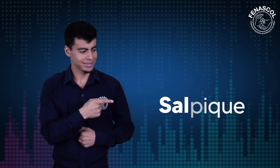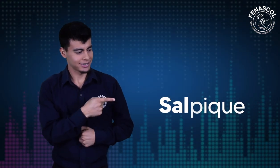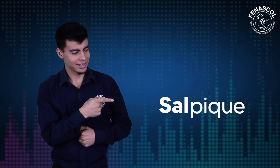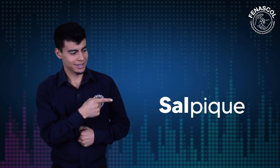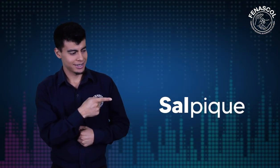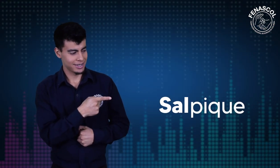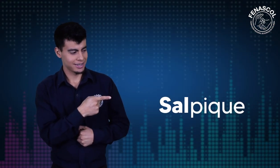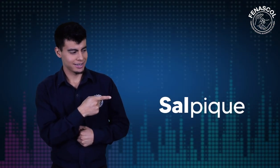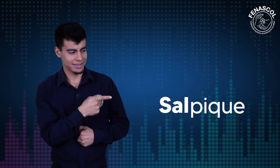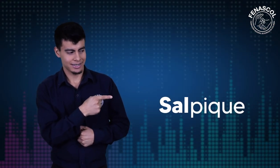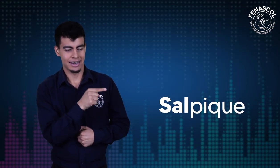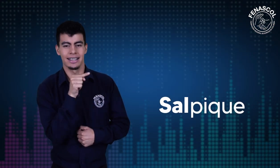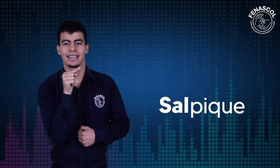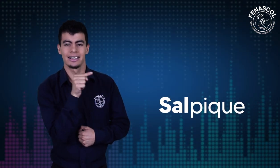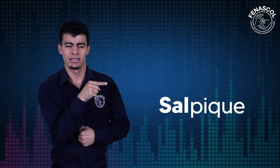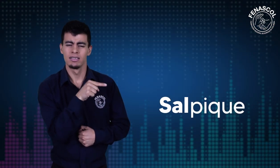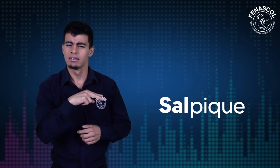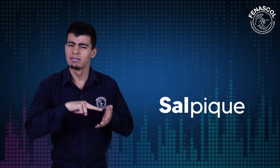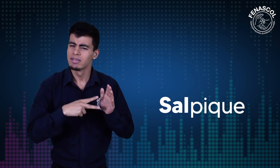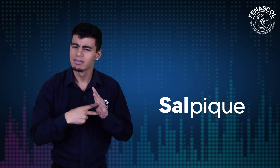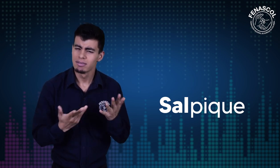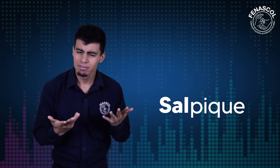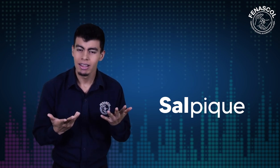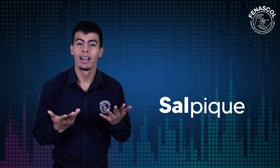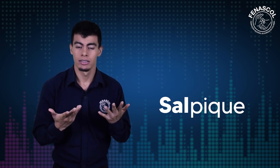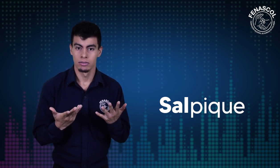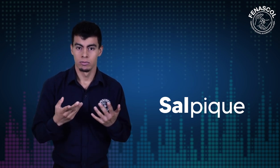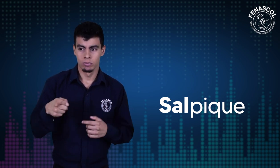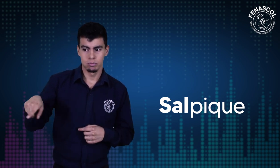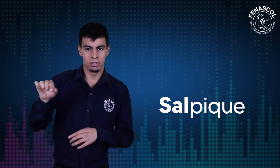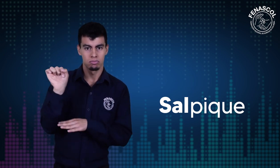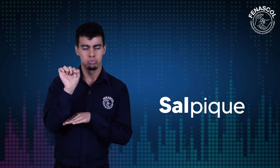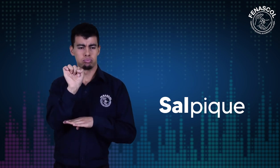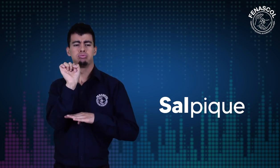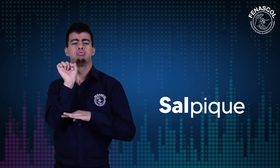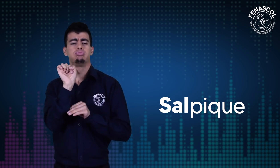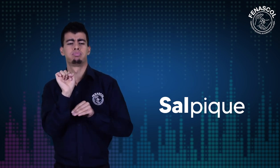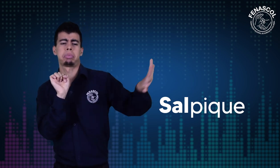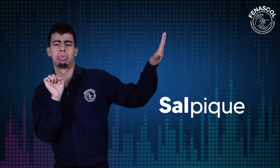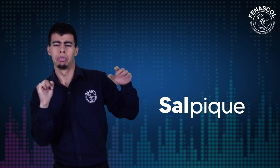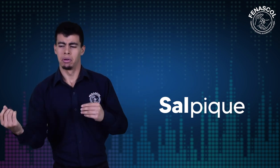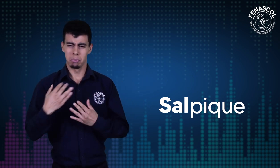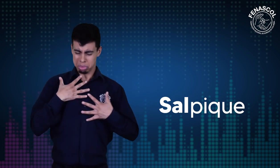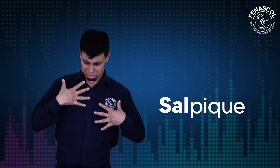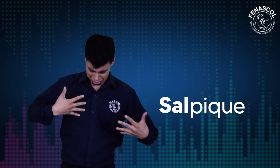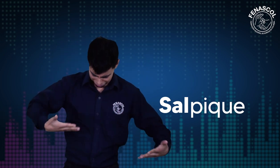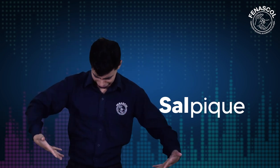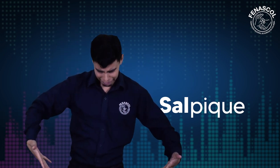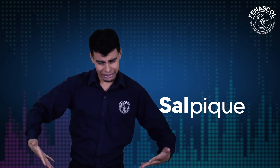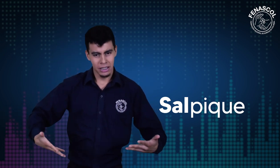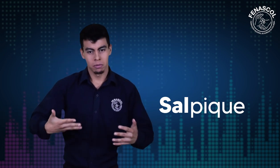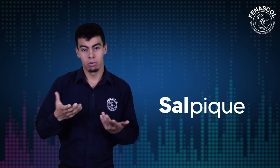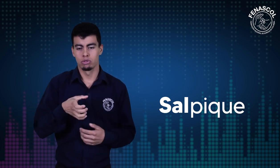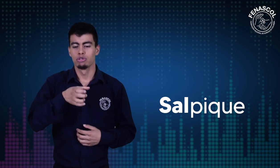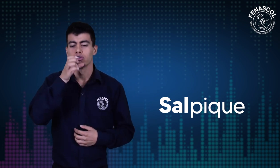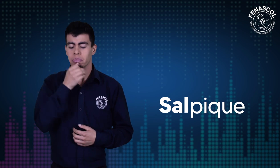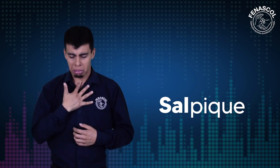en el video se menciona el término salpiqué. Esto lo podemos ver, por ejemplo, cuando un carro pasa mucha velocidad